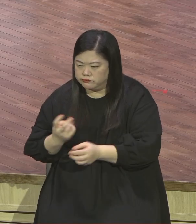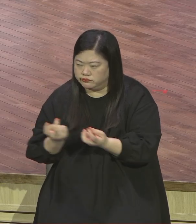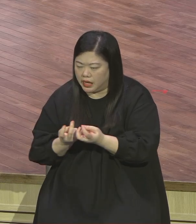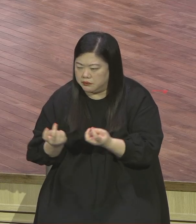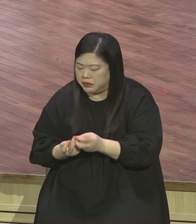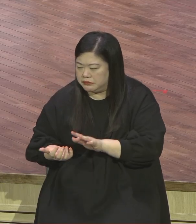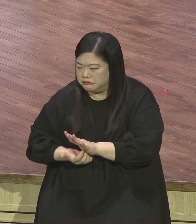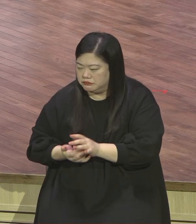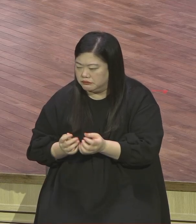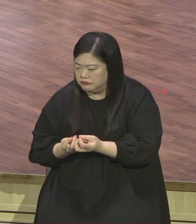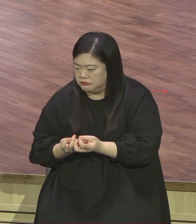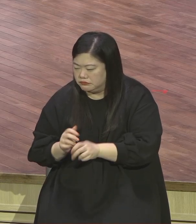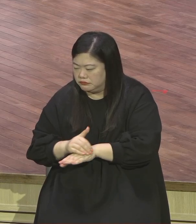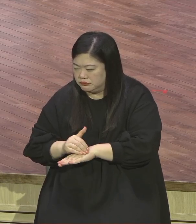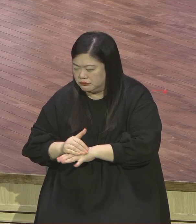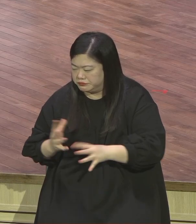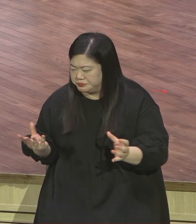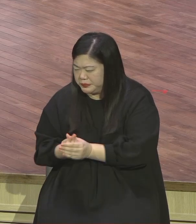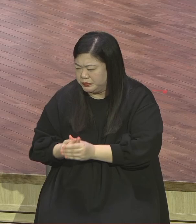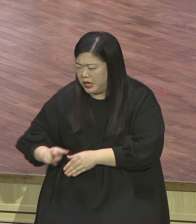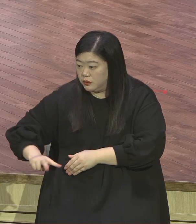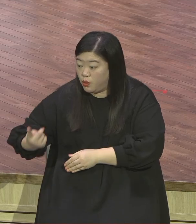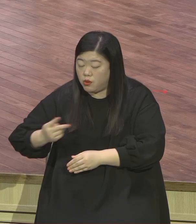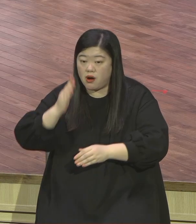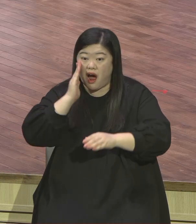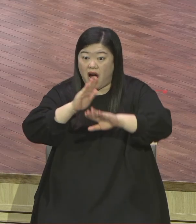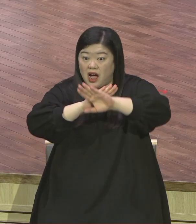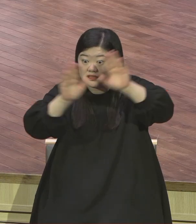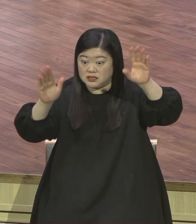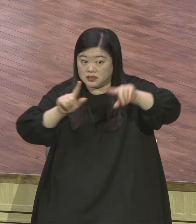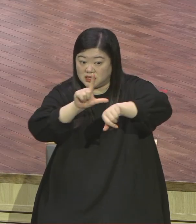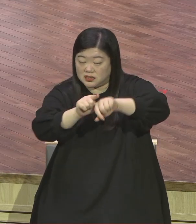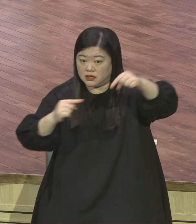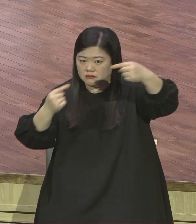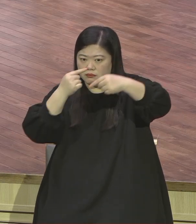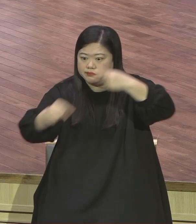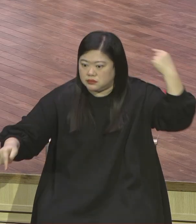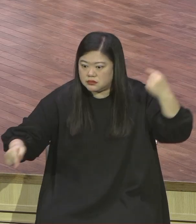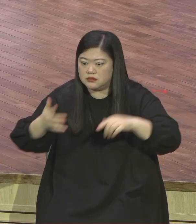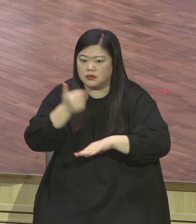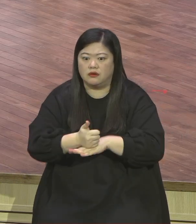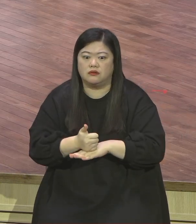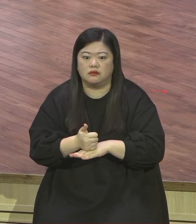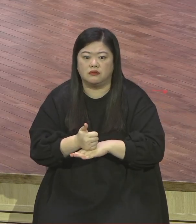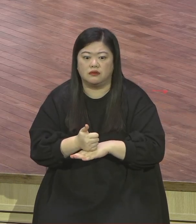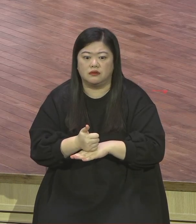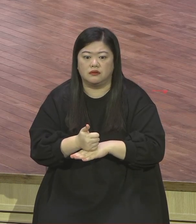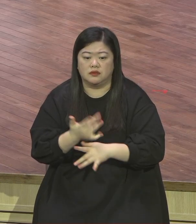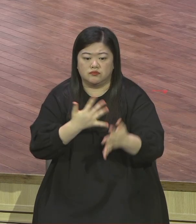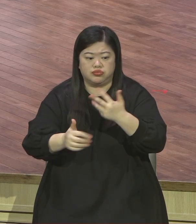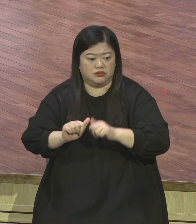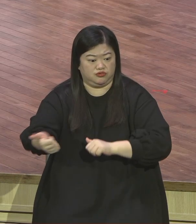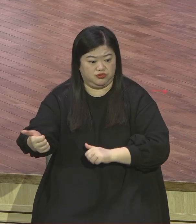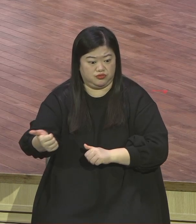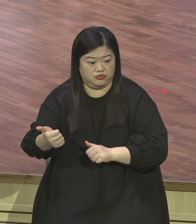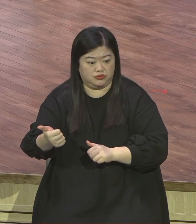하나님의 뜻과 소통이 되지 아니하면 헛수고다 헛일이 헛일이 헛수고